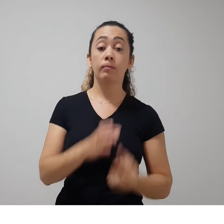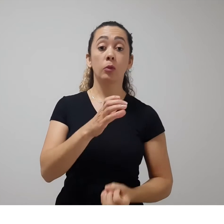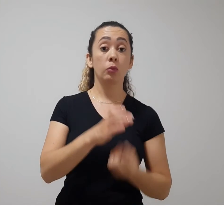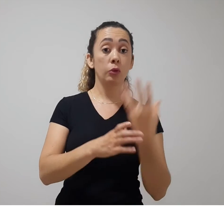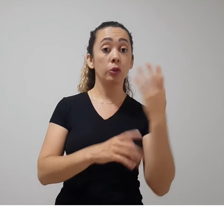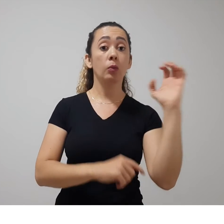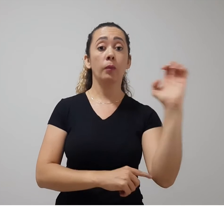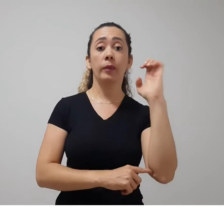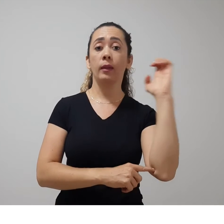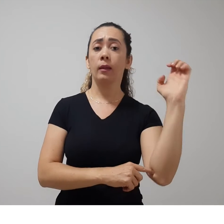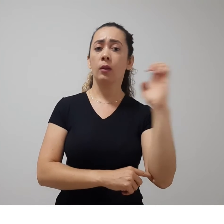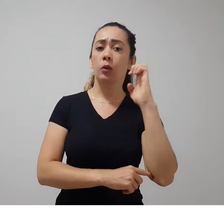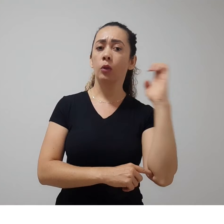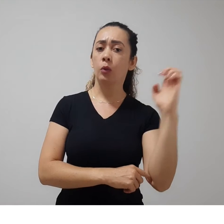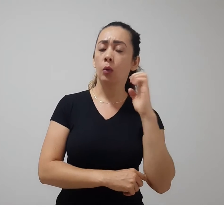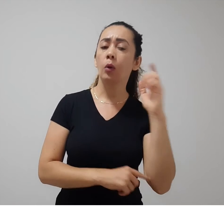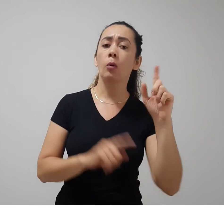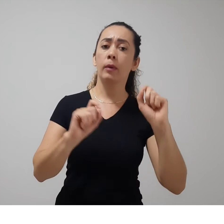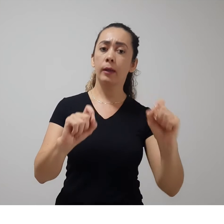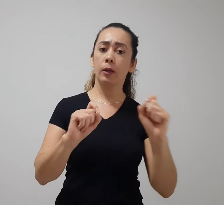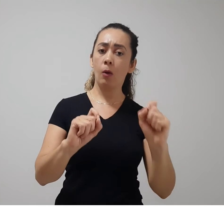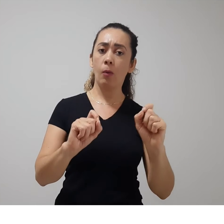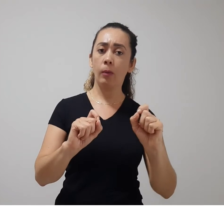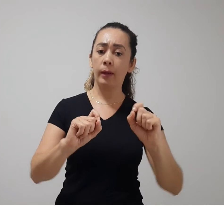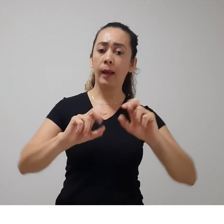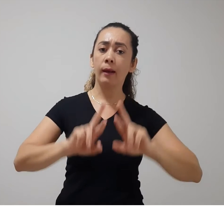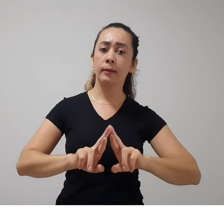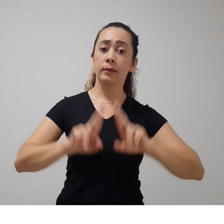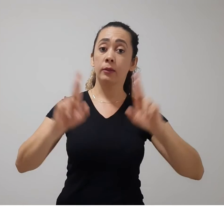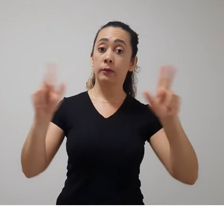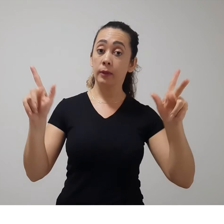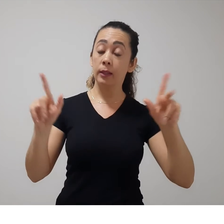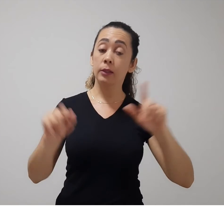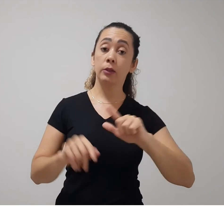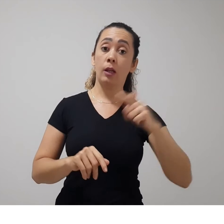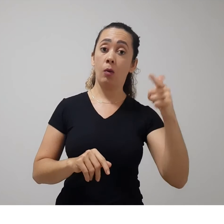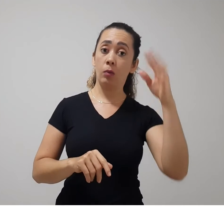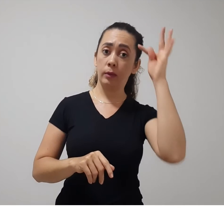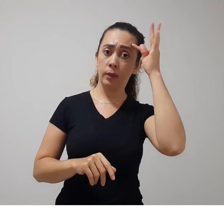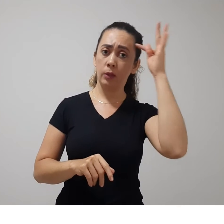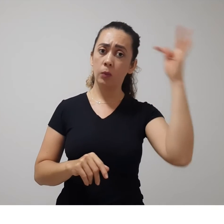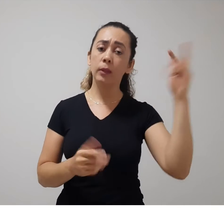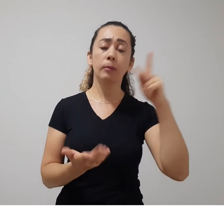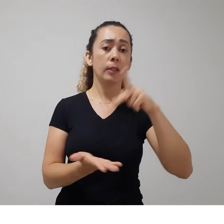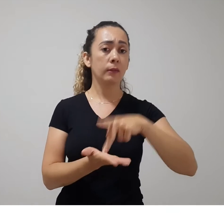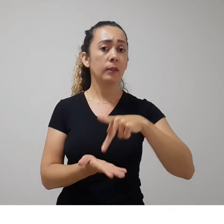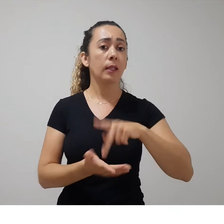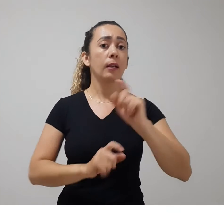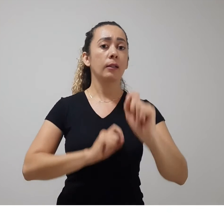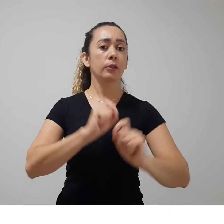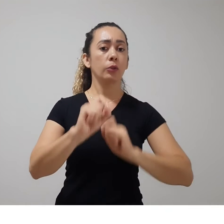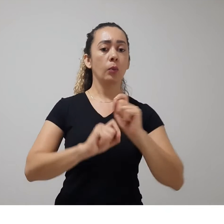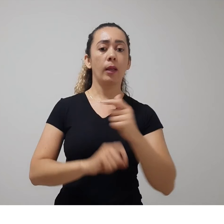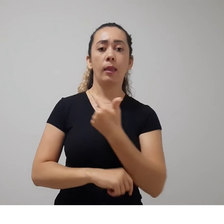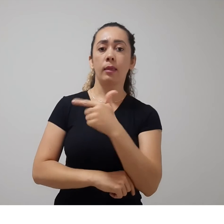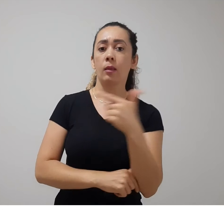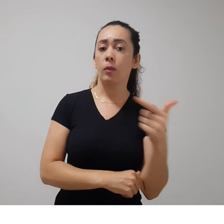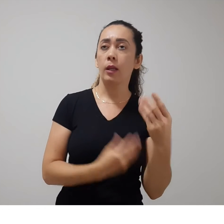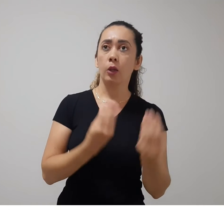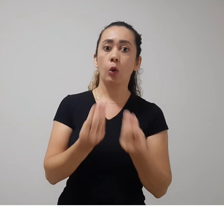contrariando as teorias behavioristas. Na verdade, Gestalt não tem exatamente uma tradução para o